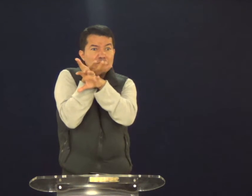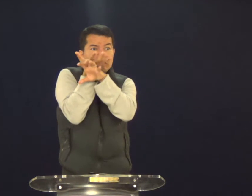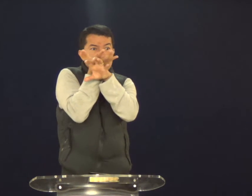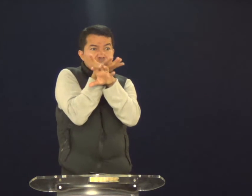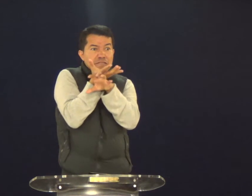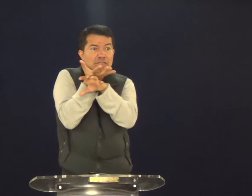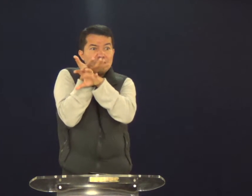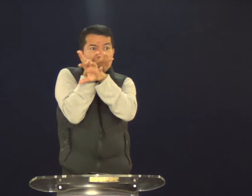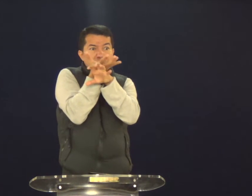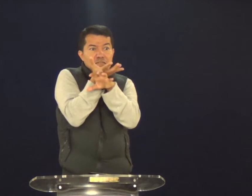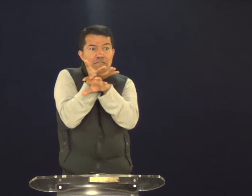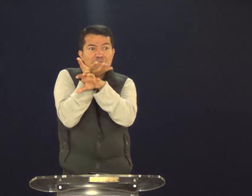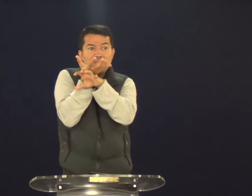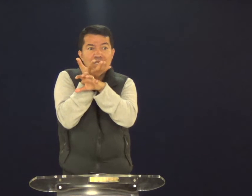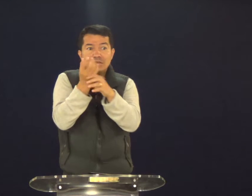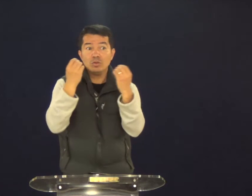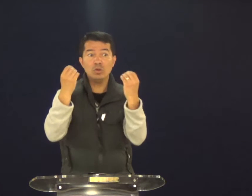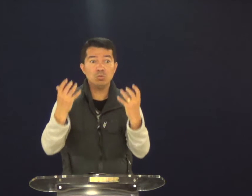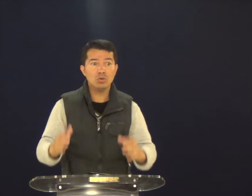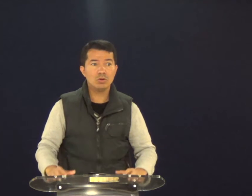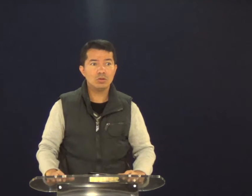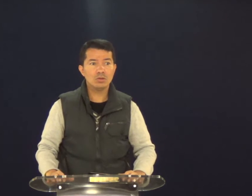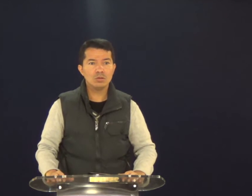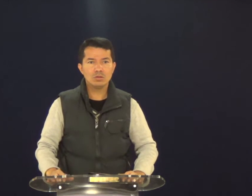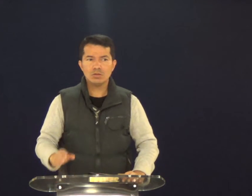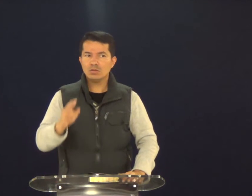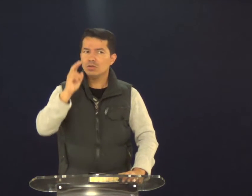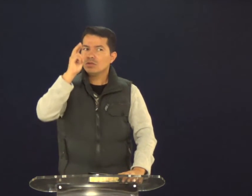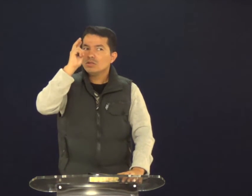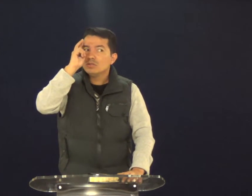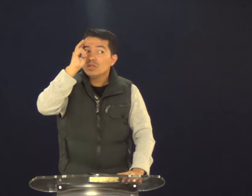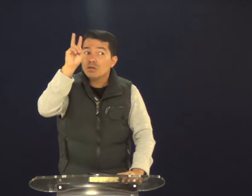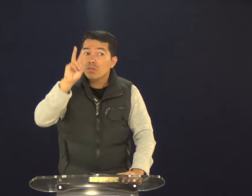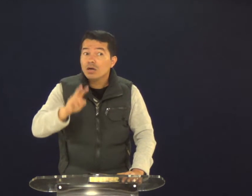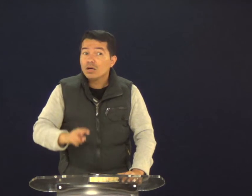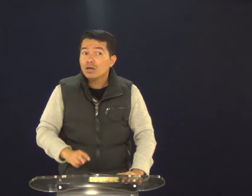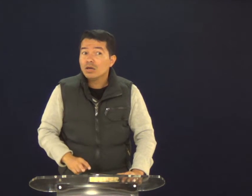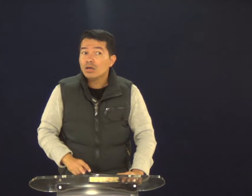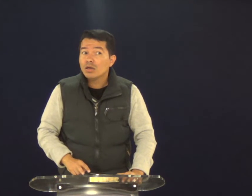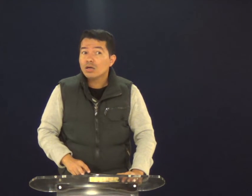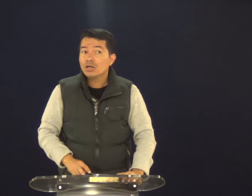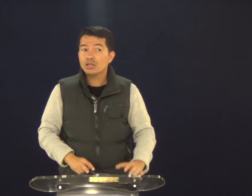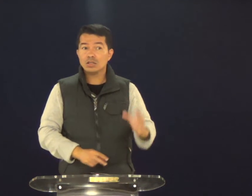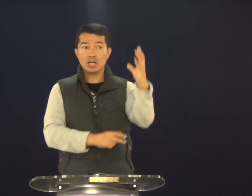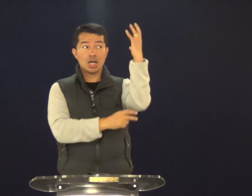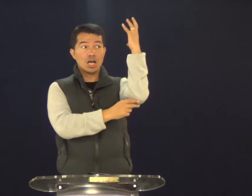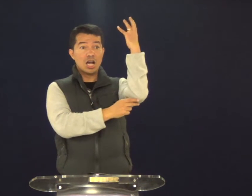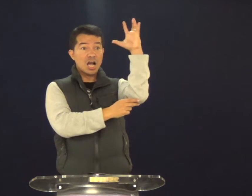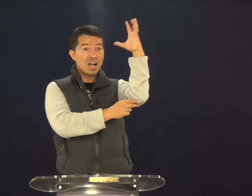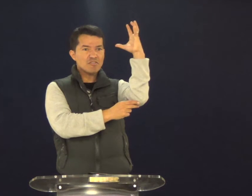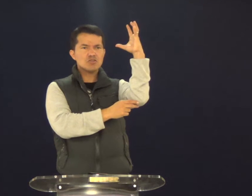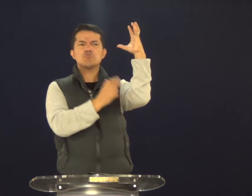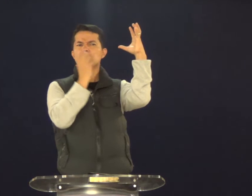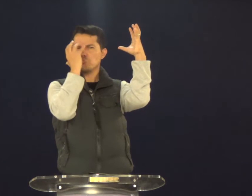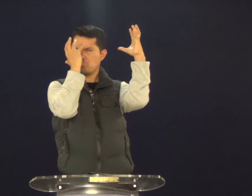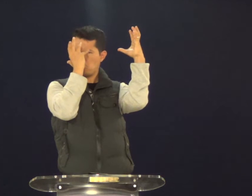Ou estaria vazia? Como? Você se lembra? A figueira